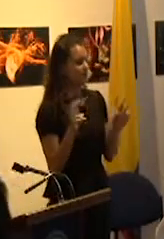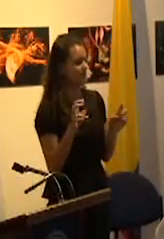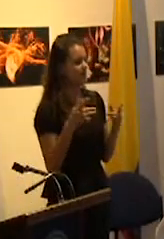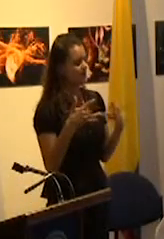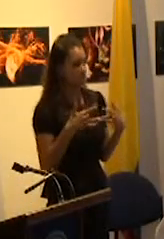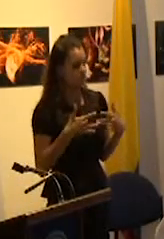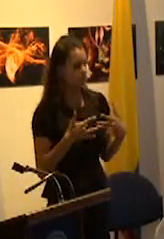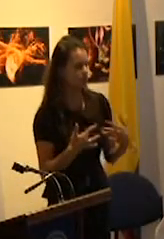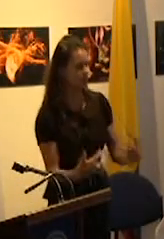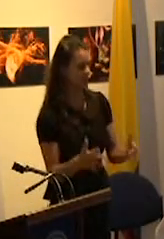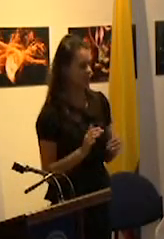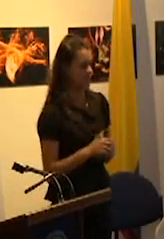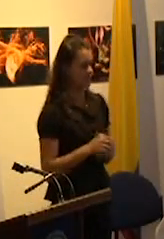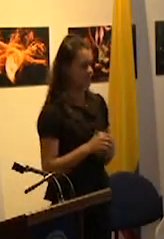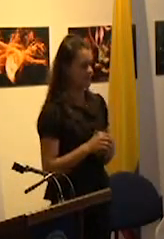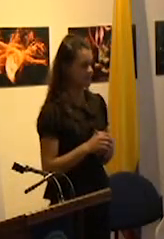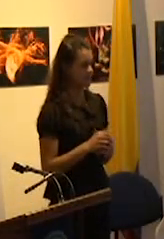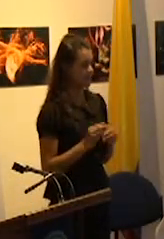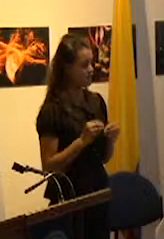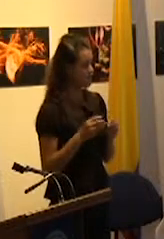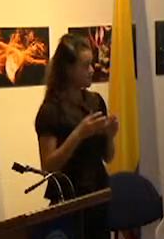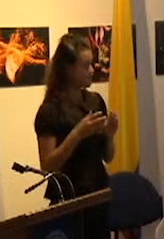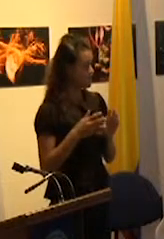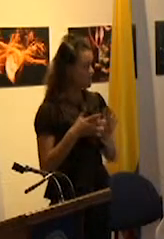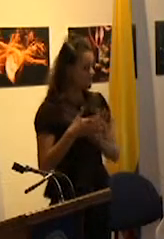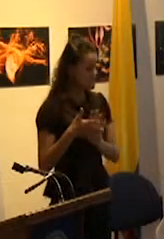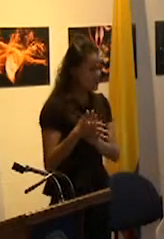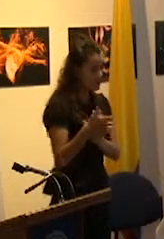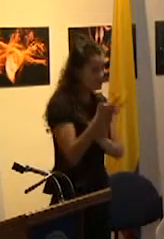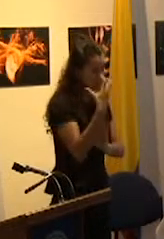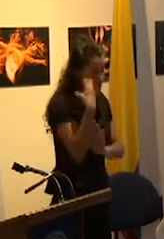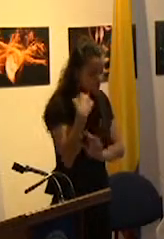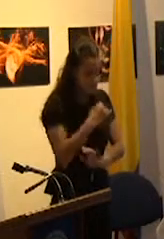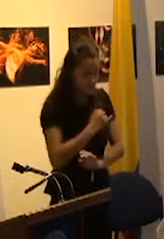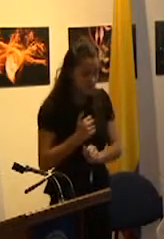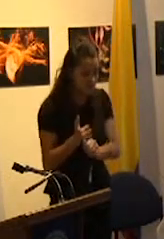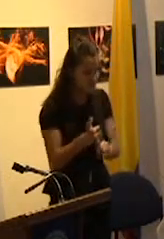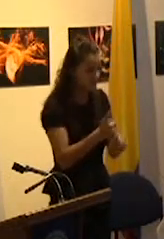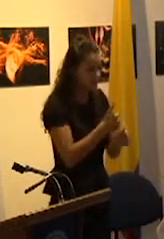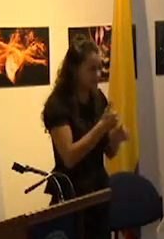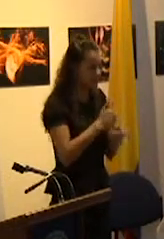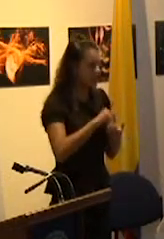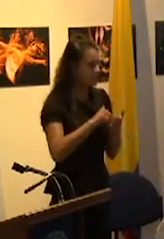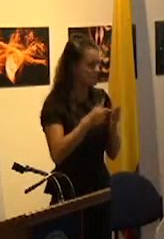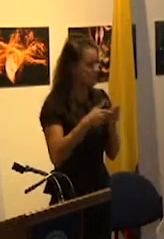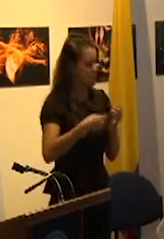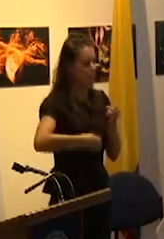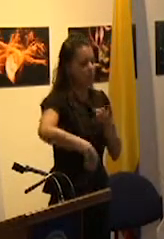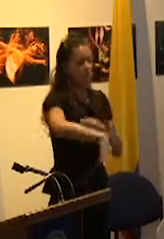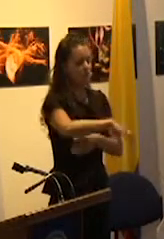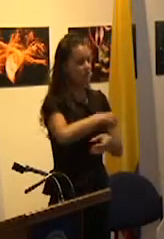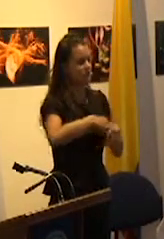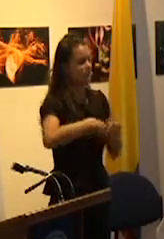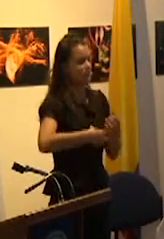y la información sobre las historias individuales disuelve a la población asegurable